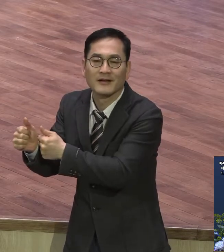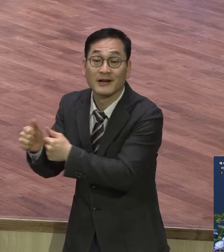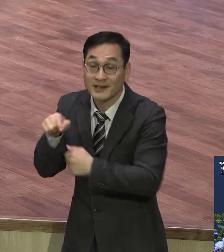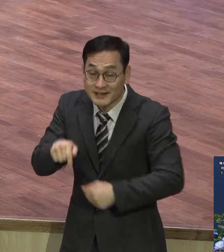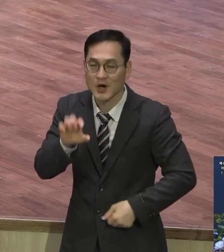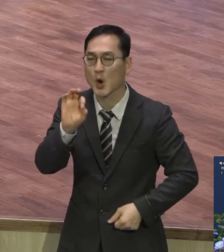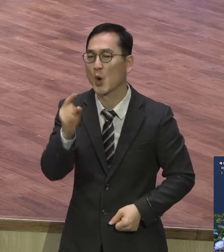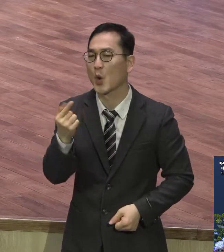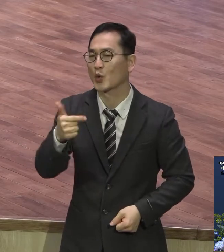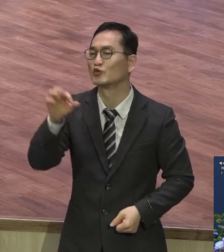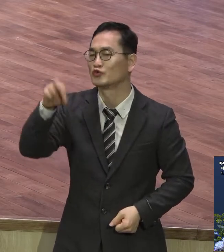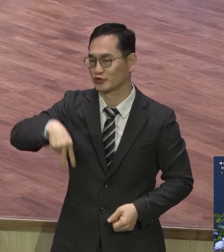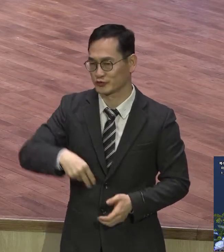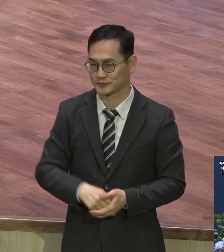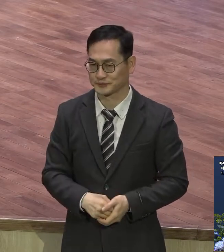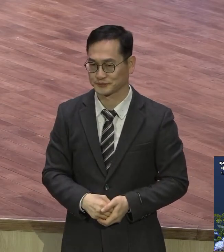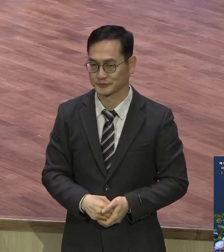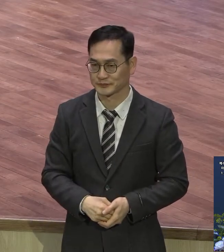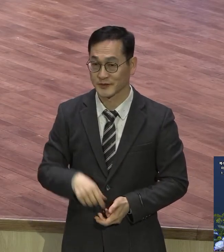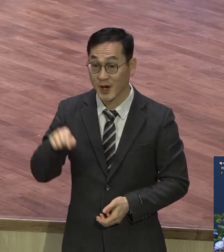약하고 무능한 그런 뜻이 아니